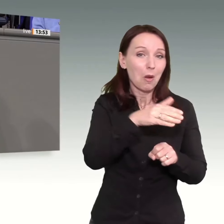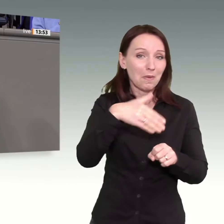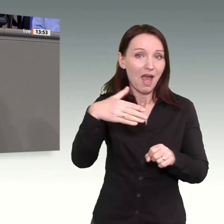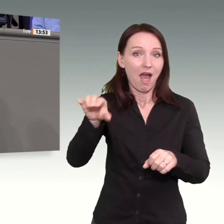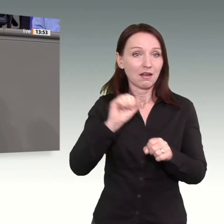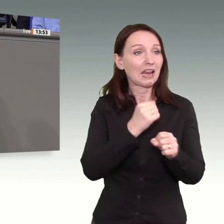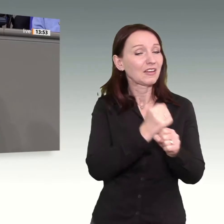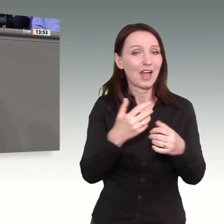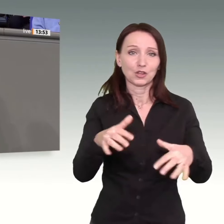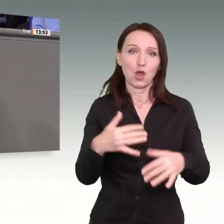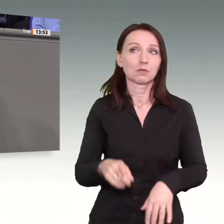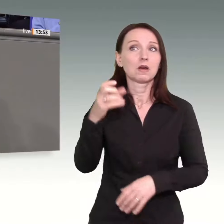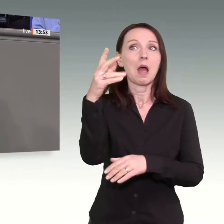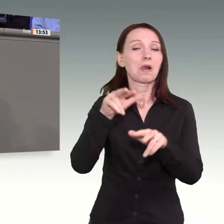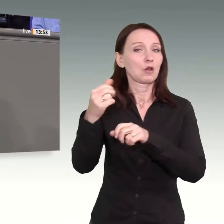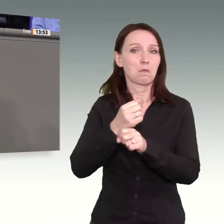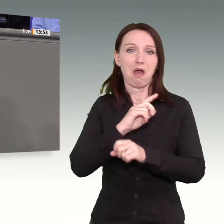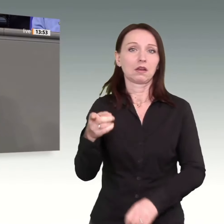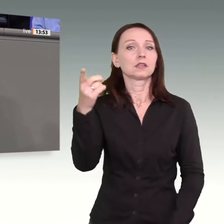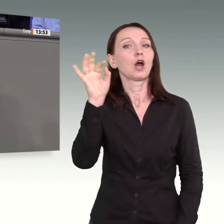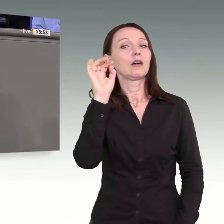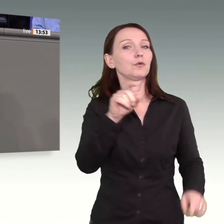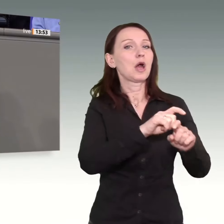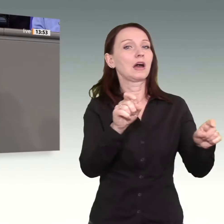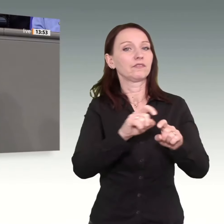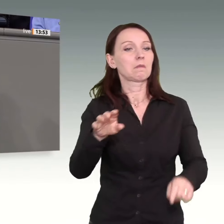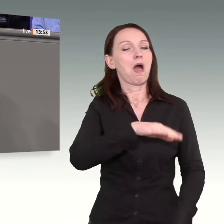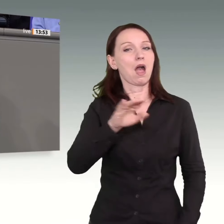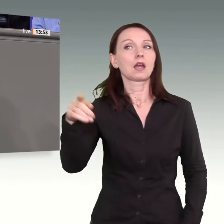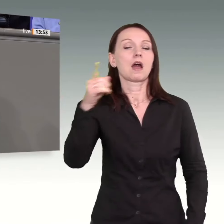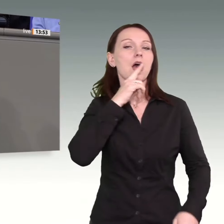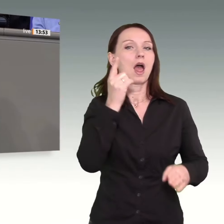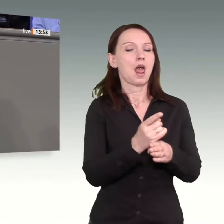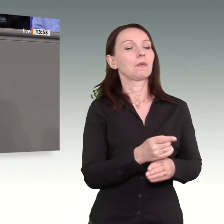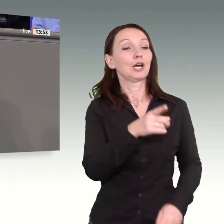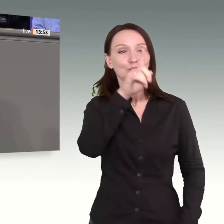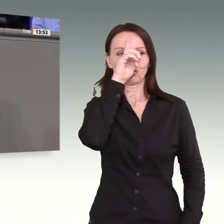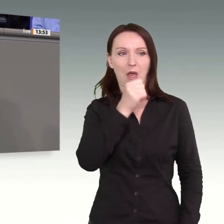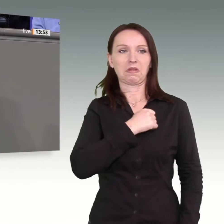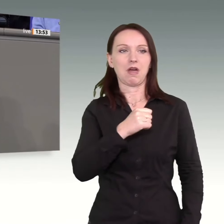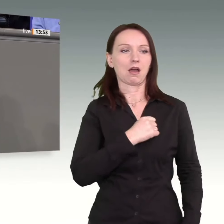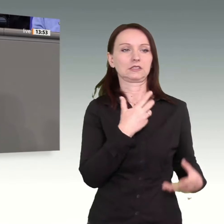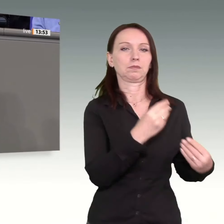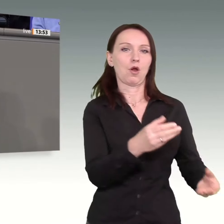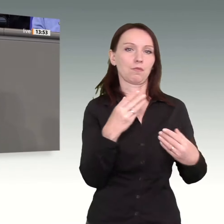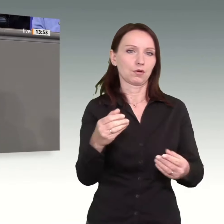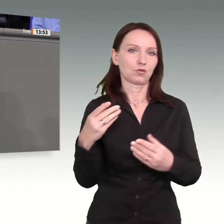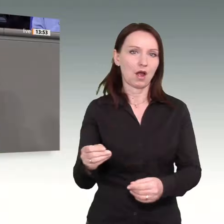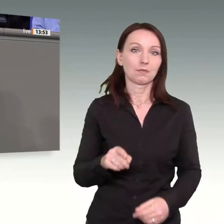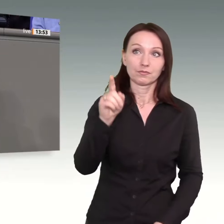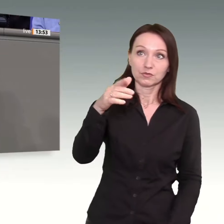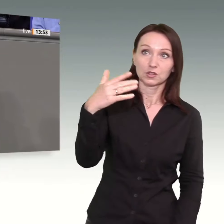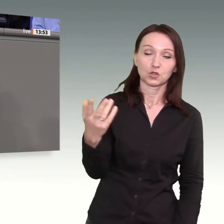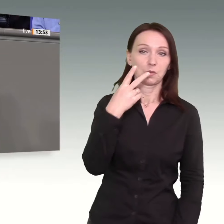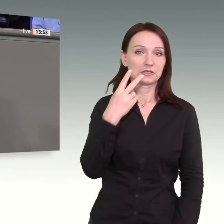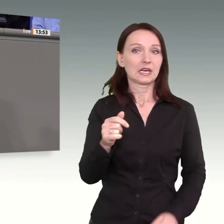Extradosis German Angst. Das, verehrte Kolleginnen und Kollegen der Ampel, ist ein Wachstumsprogramm für